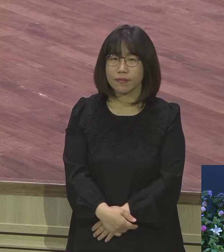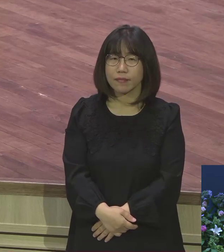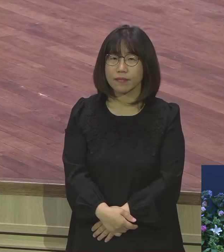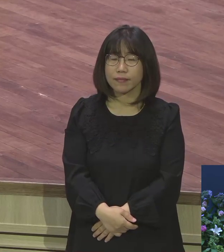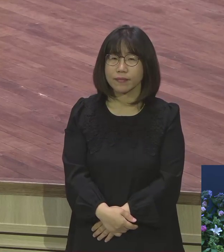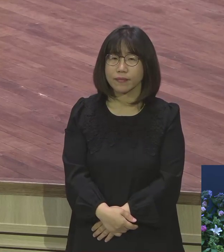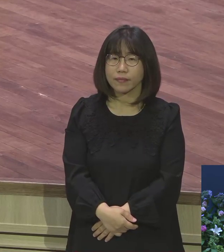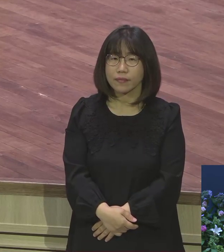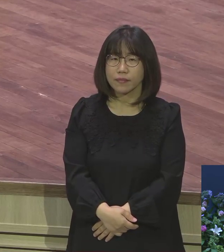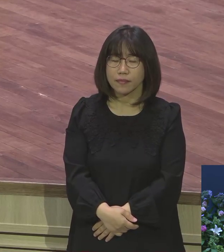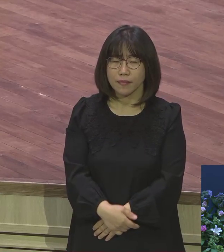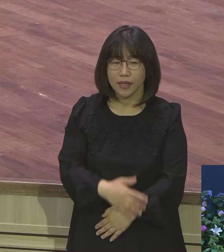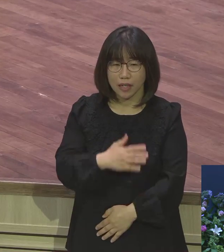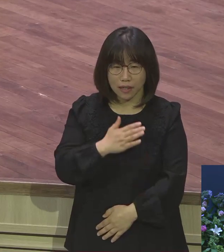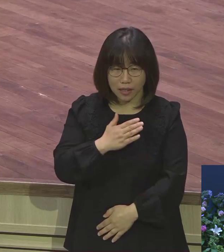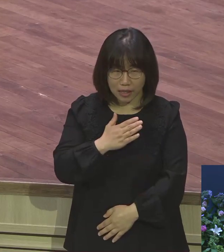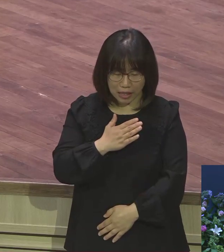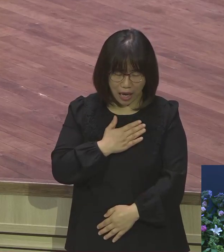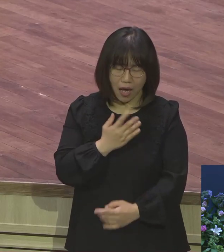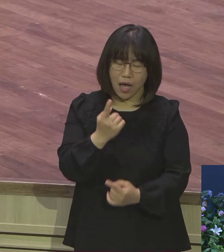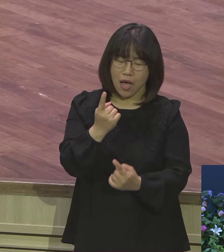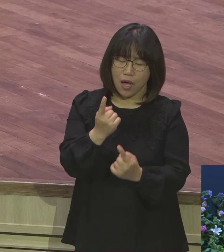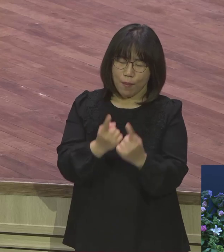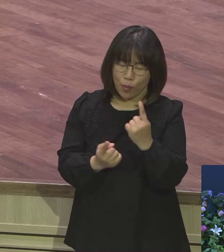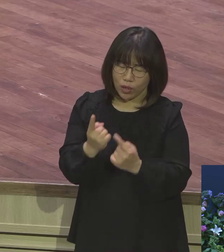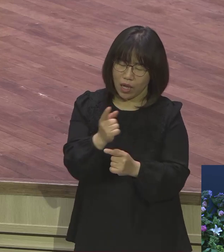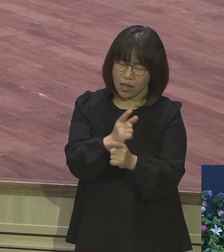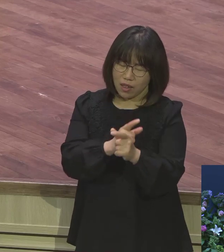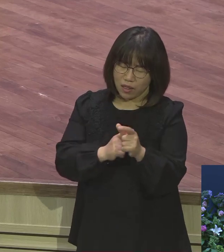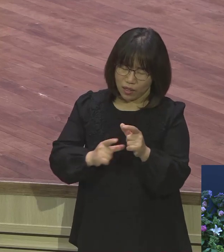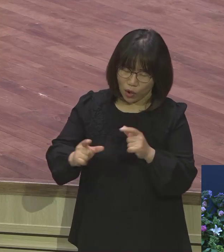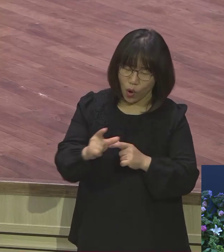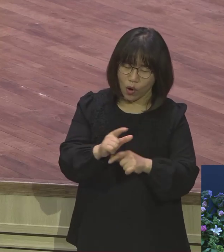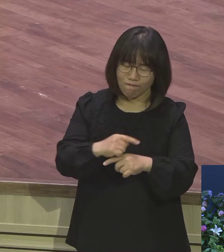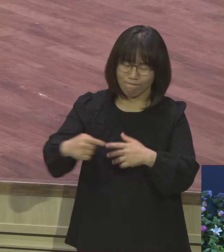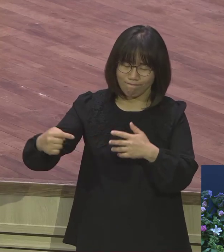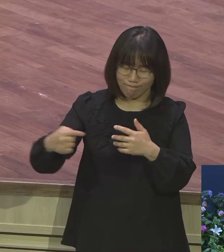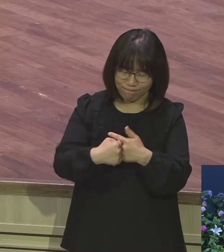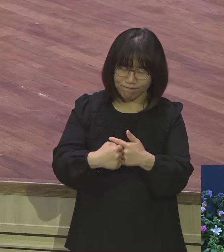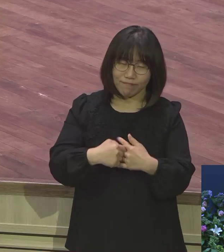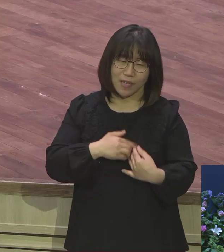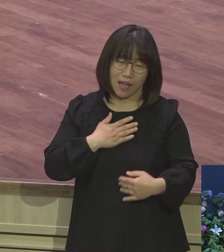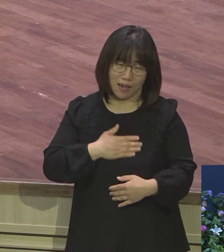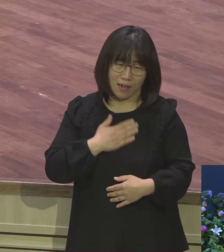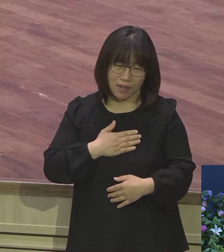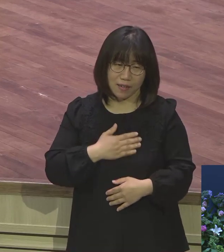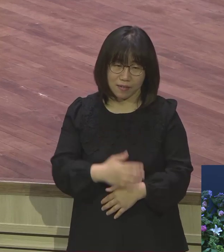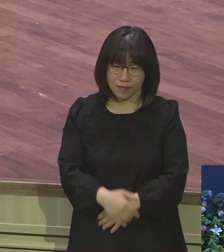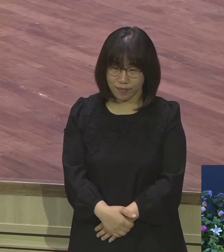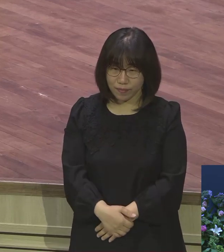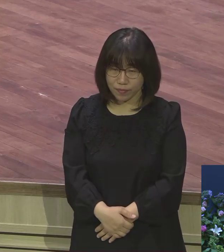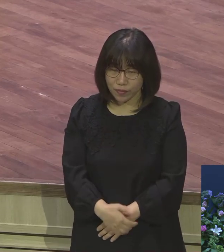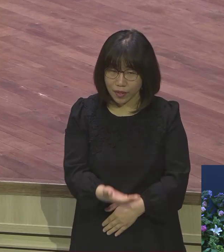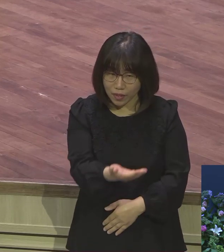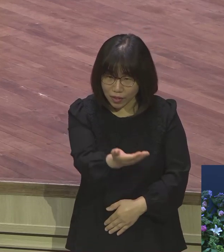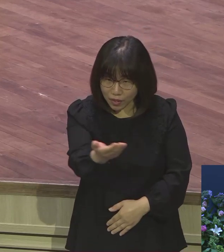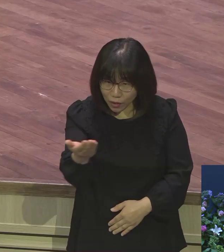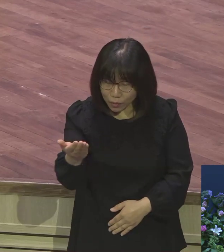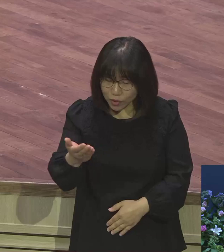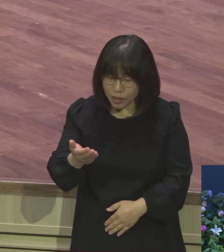나를 나보다 더 잘 아세요 그래서 여러분 우리가 구하거나 생각한 것